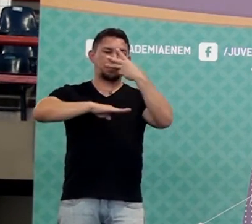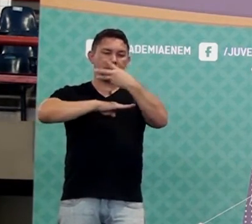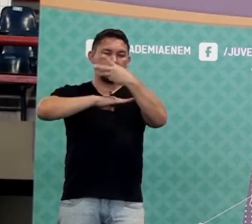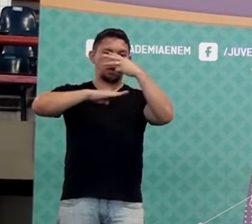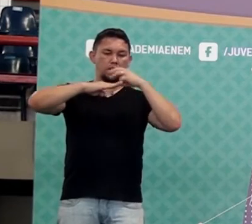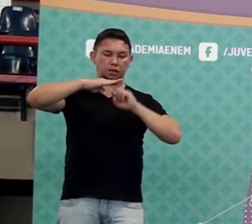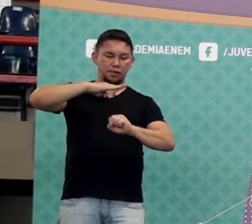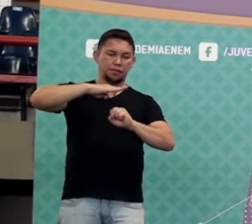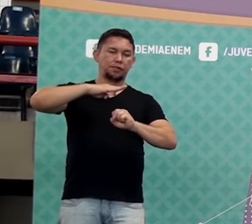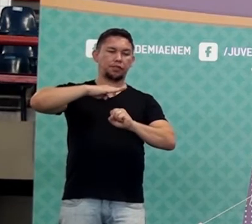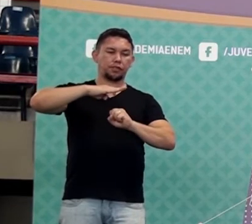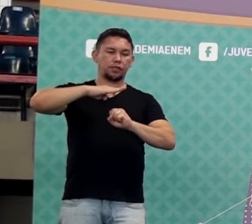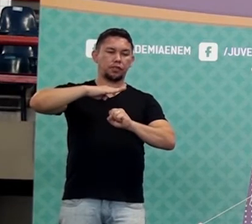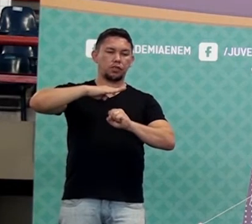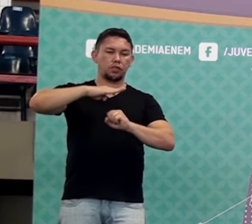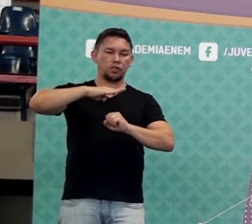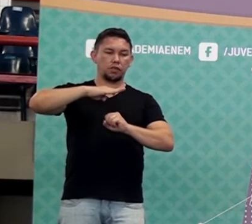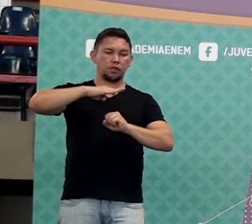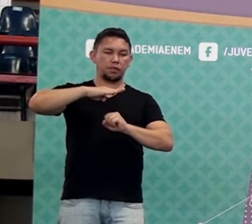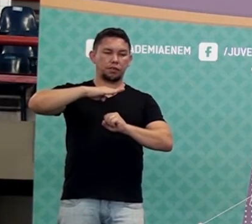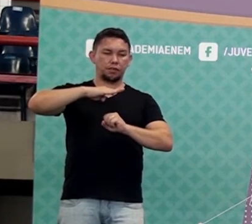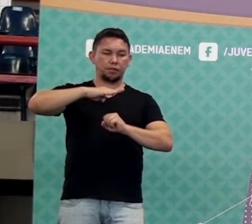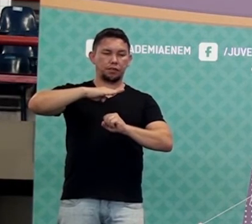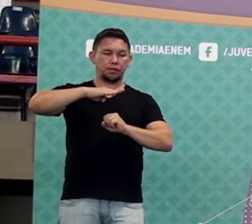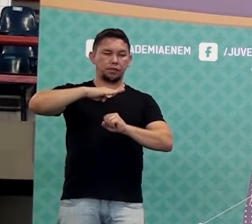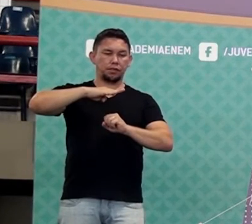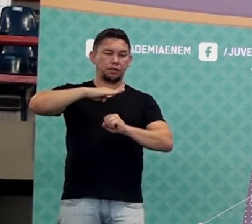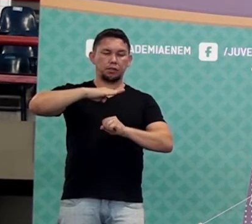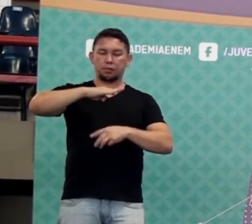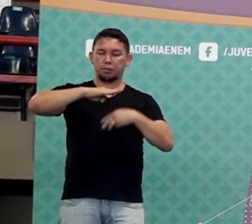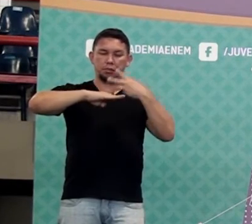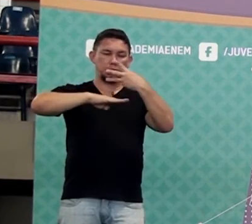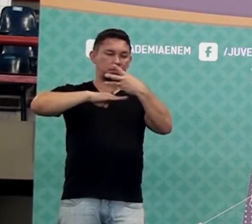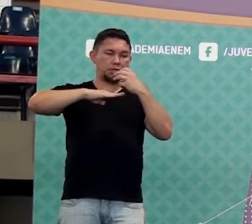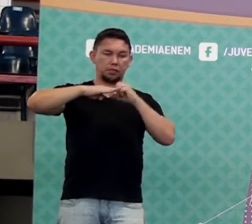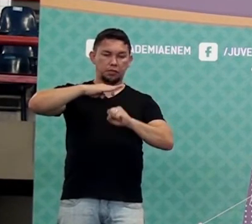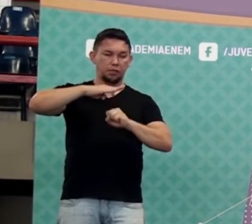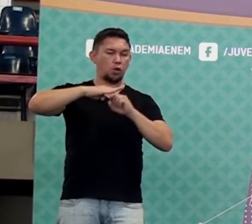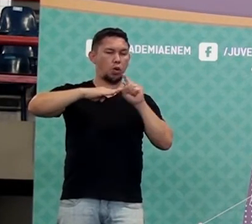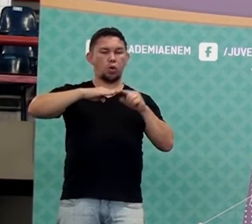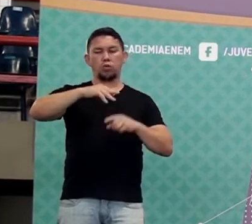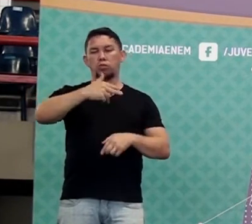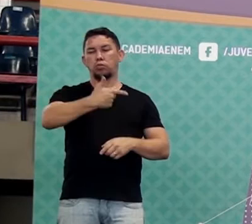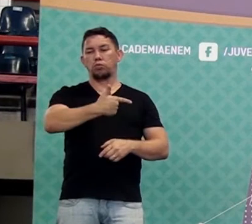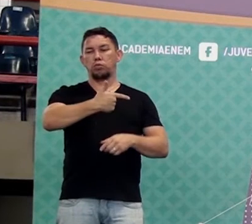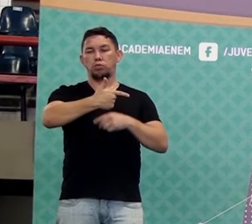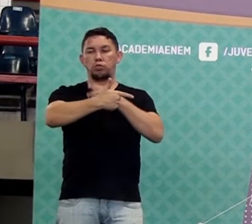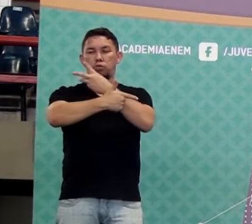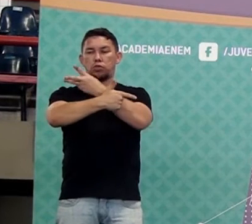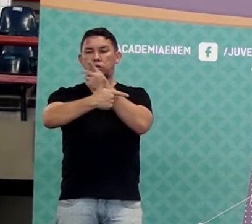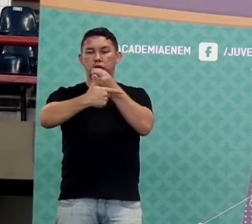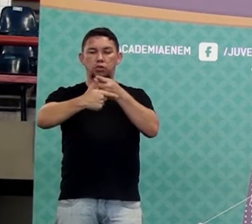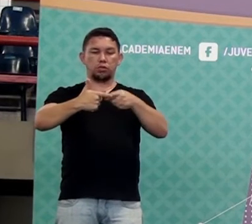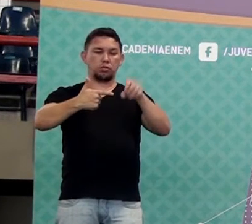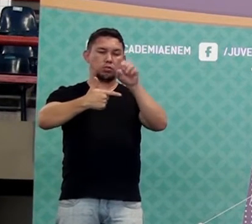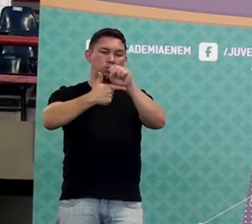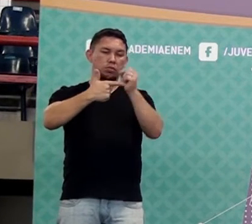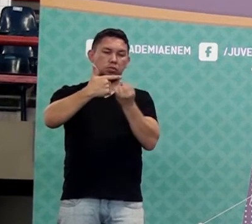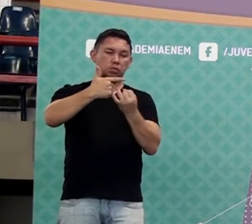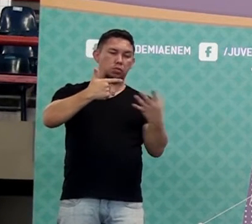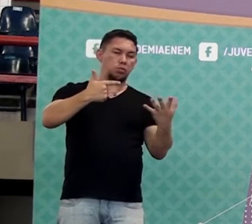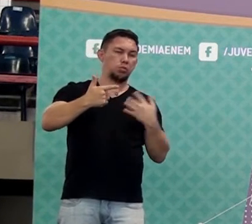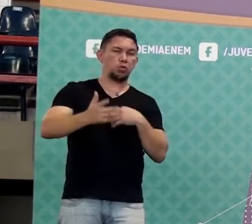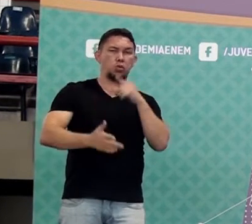é de oito, eu faço o quê? Três dividido por oito. Se você fizer a quantia aí na sua calculadora,